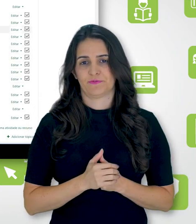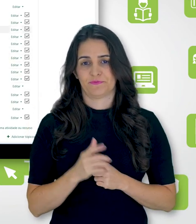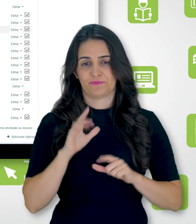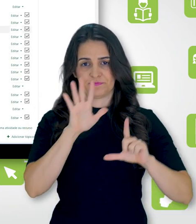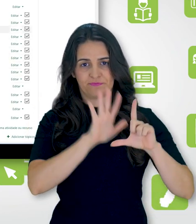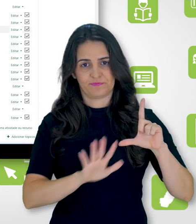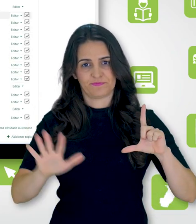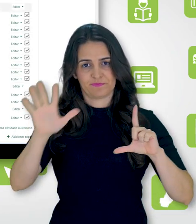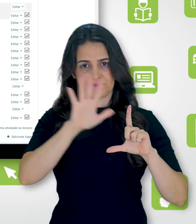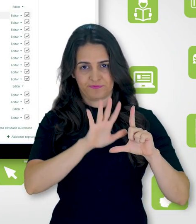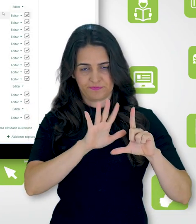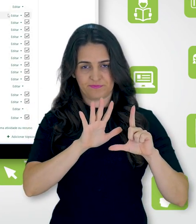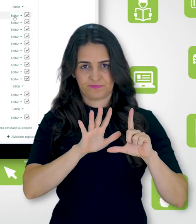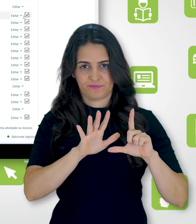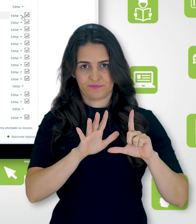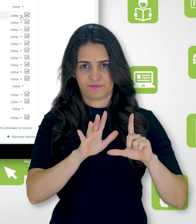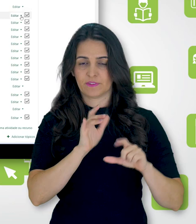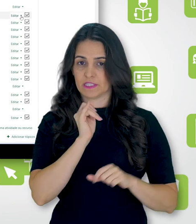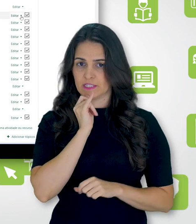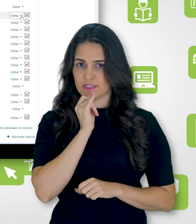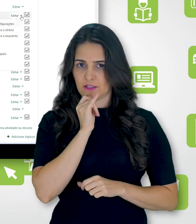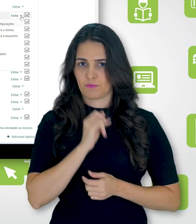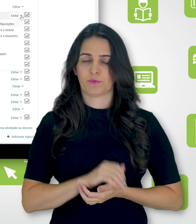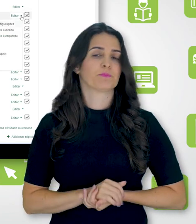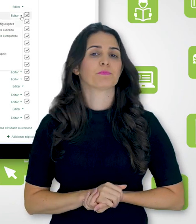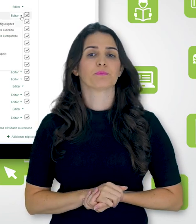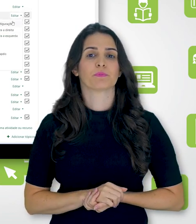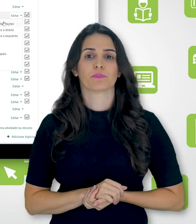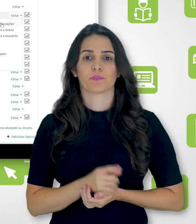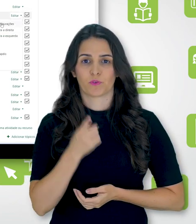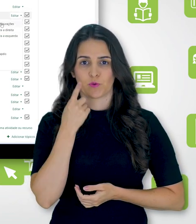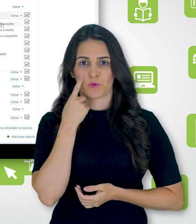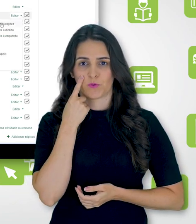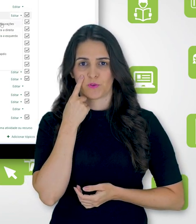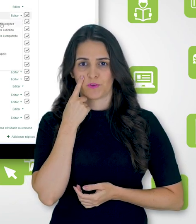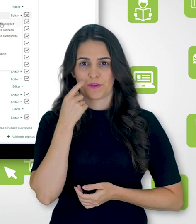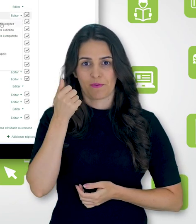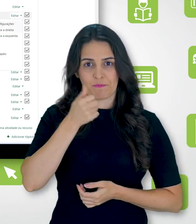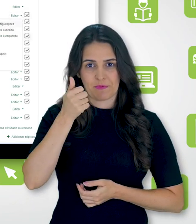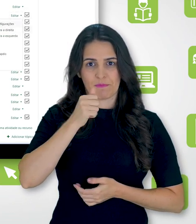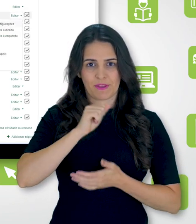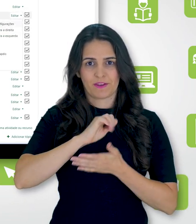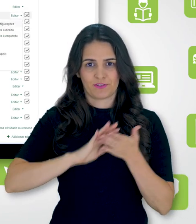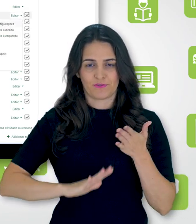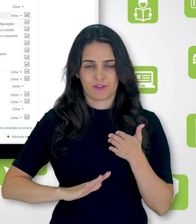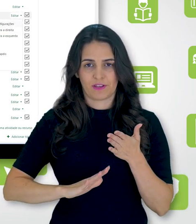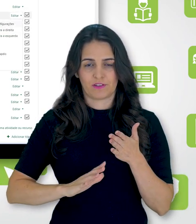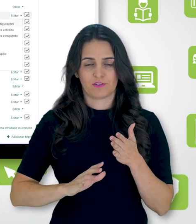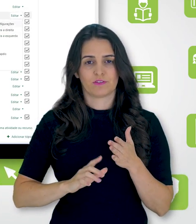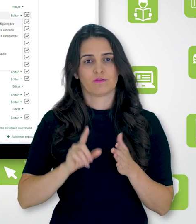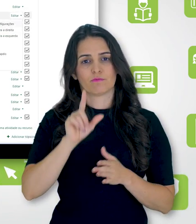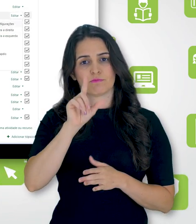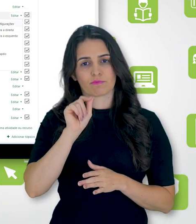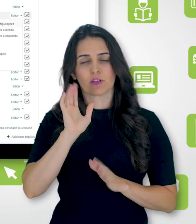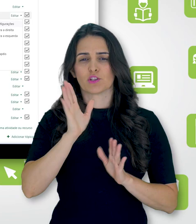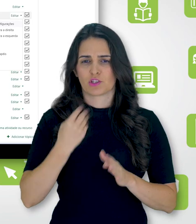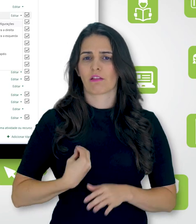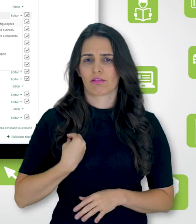escolher aqui, por exemplo, esta primeira atividade, que é uma tarefa. Eu já tenho ela criada, essa